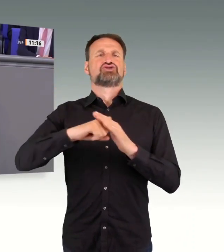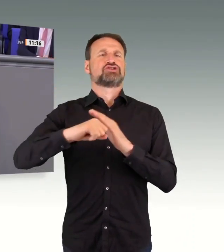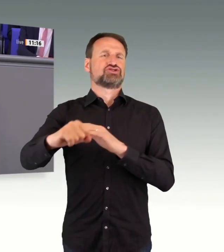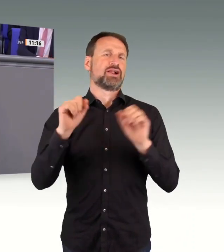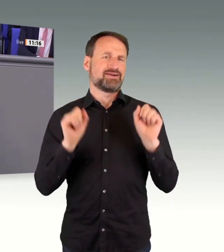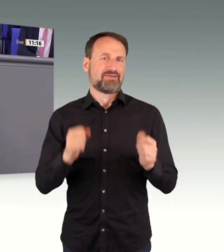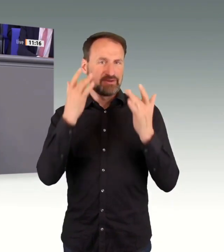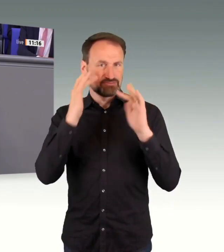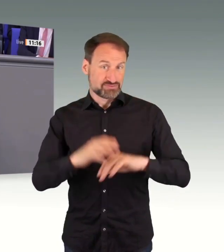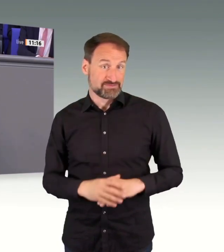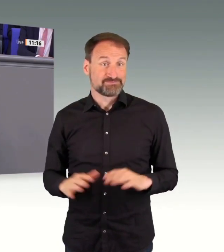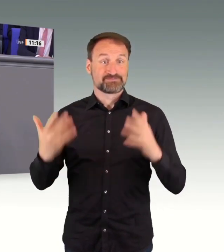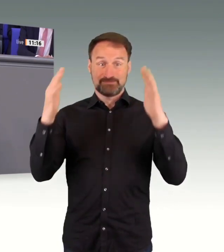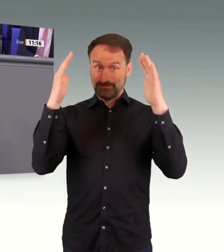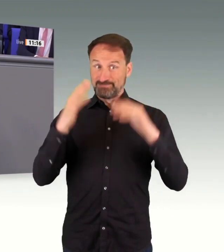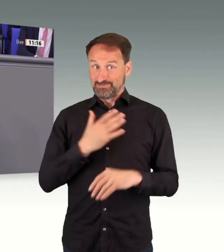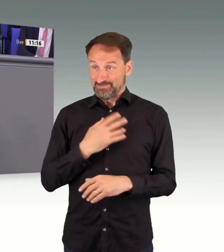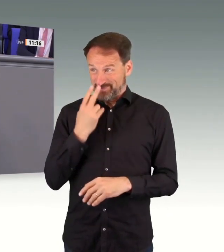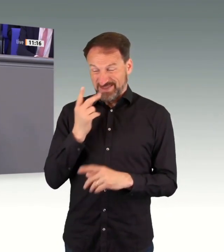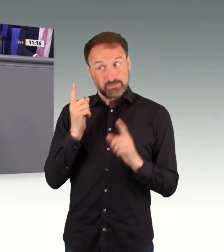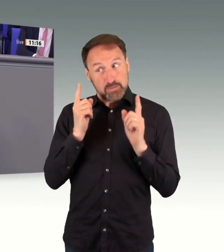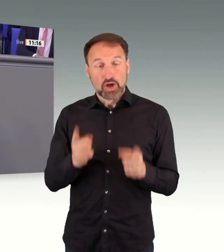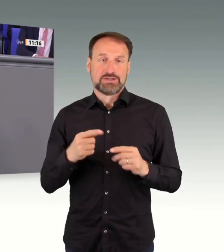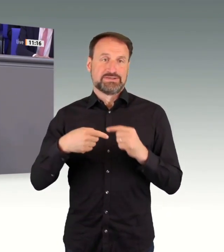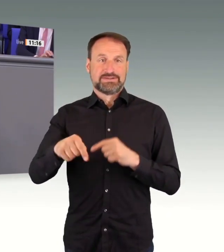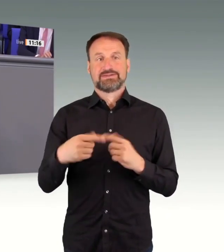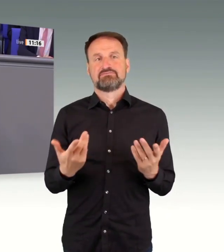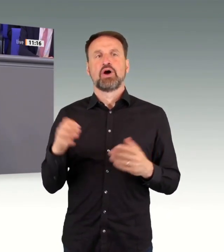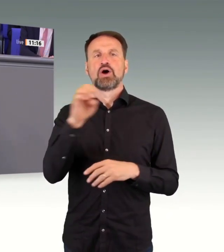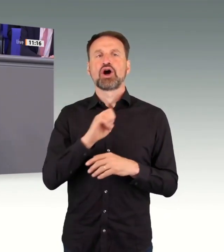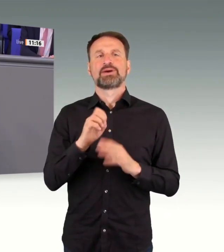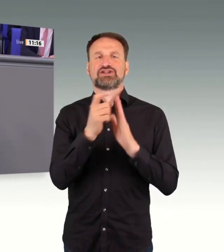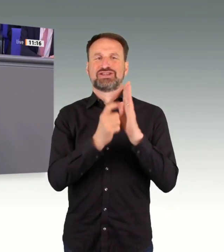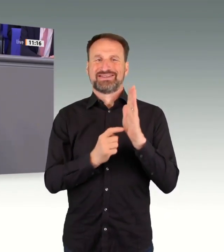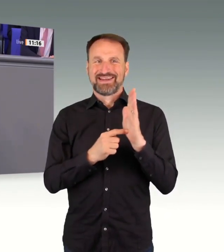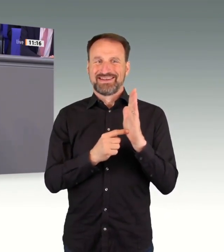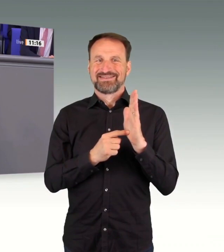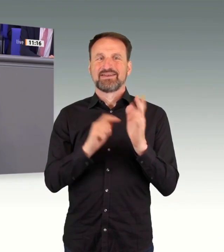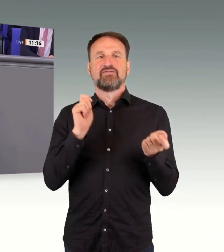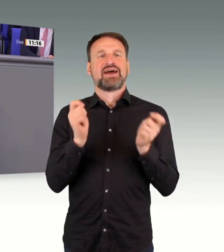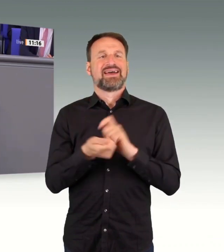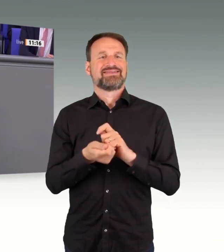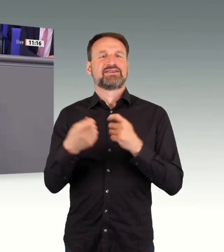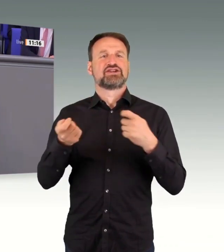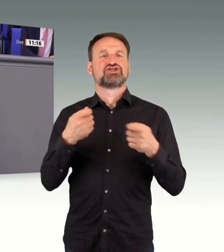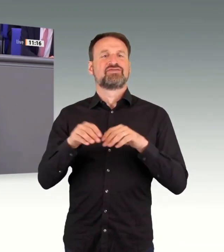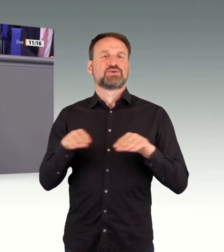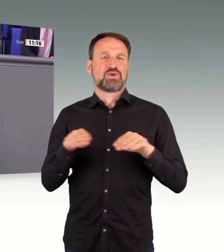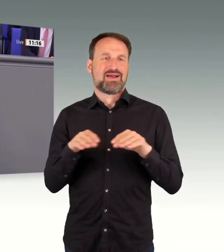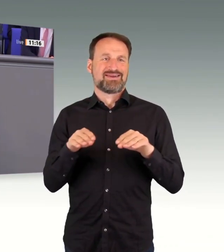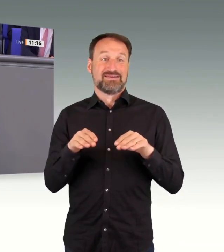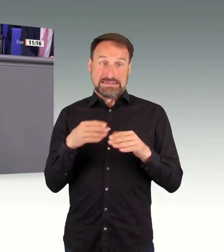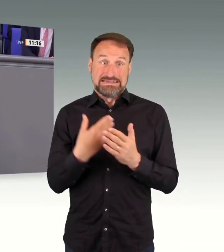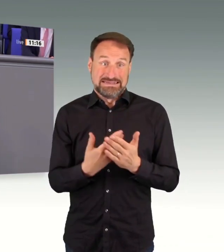Bundesregierung wäre nicht nur politisch unverständlich, sondern würde nachhaltigen Entwicklungen Deutschlands schaden. Mit unserem Antrag liegen konkrete